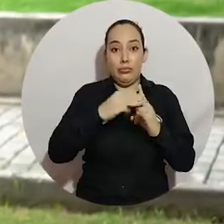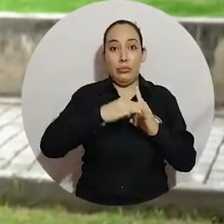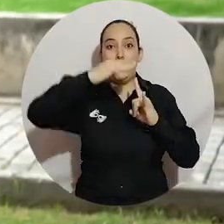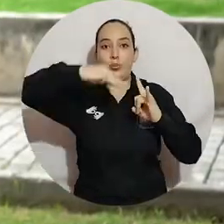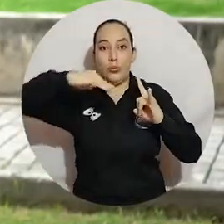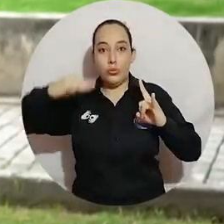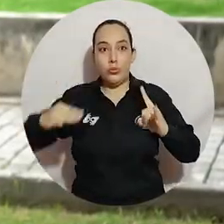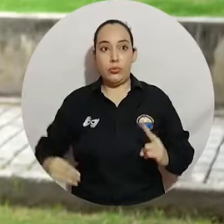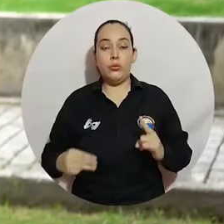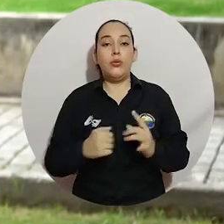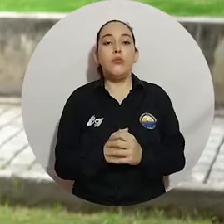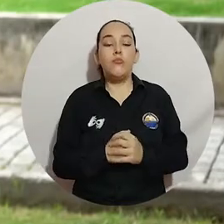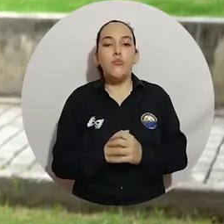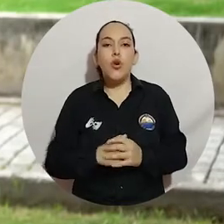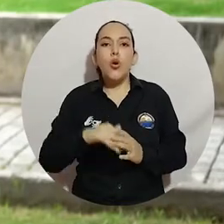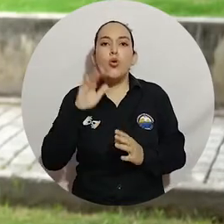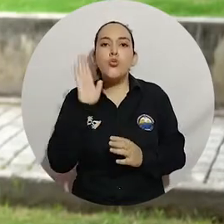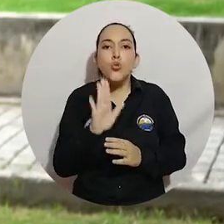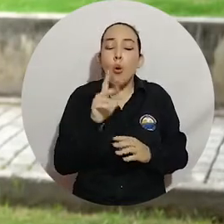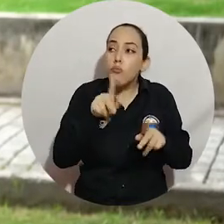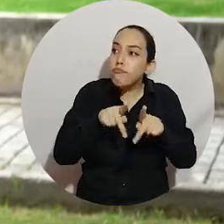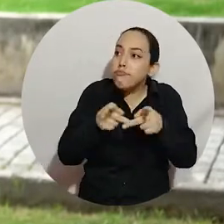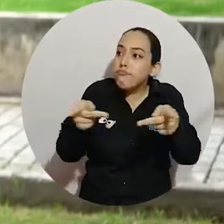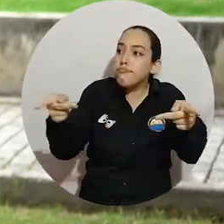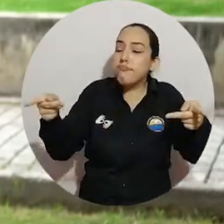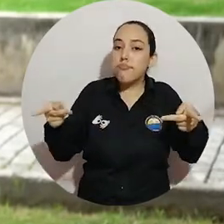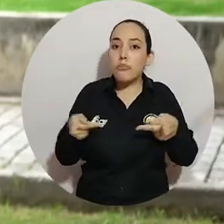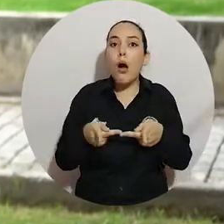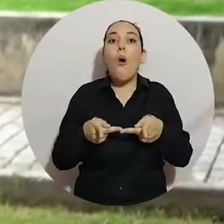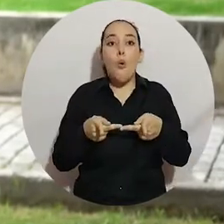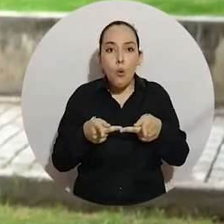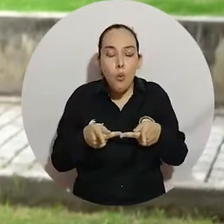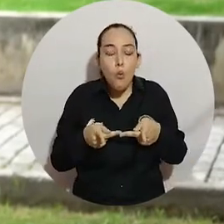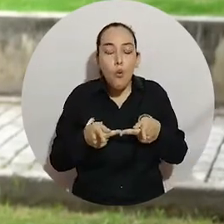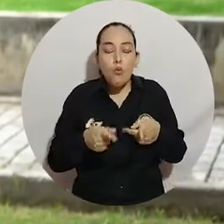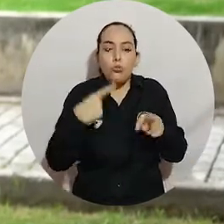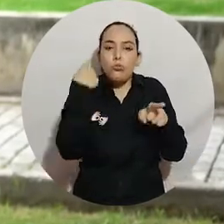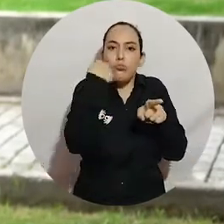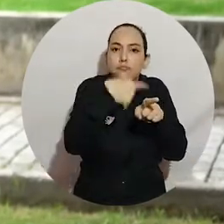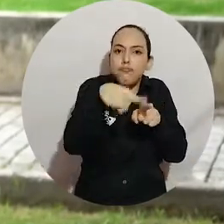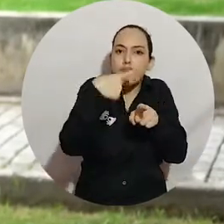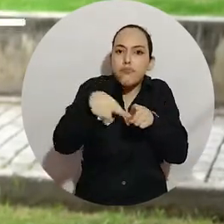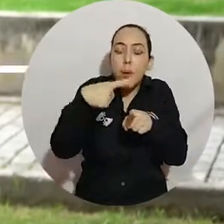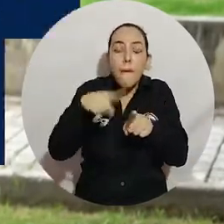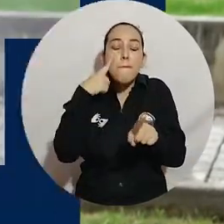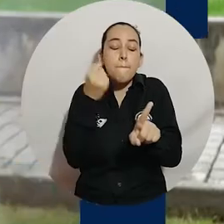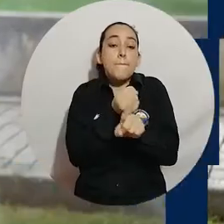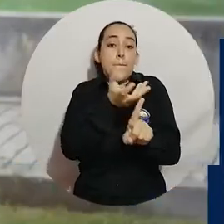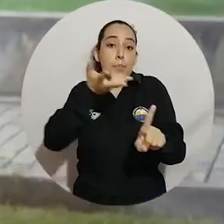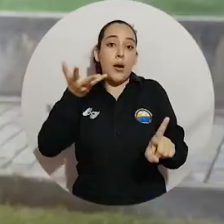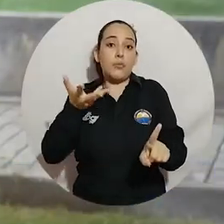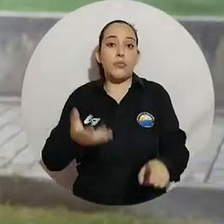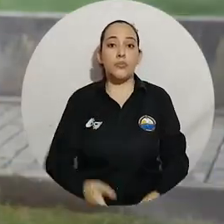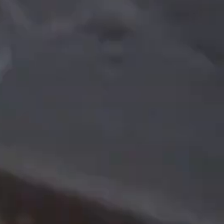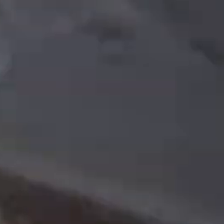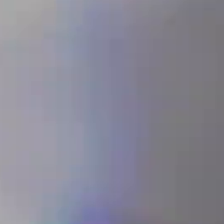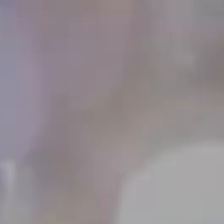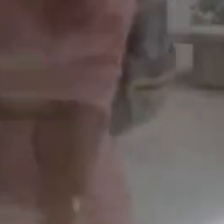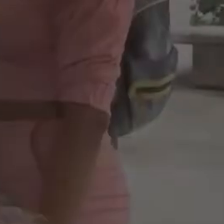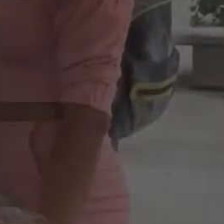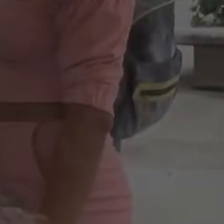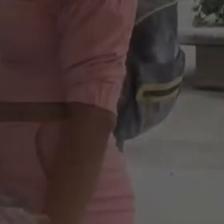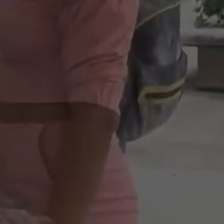del Magdalena, que a través de su planta física ha permitido esta feria que genera mucho impacto. Aún más